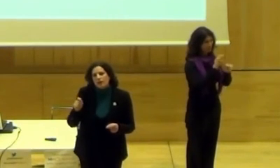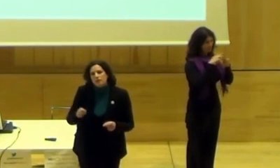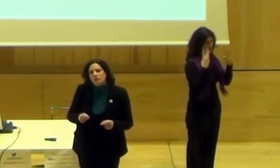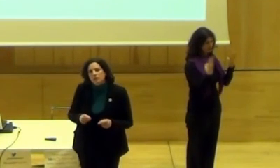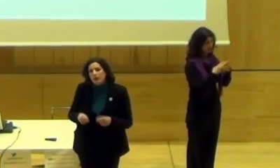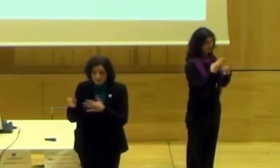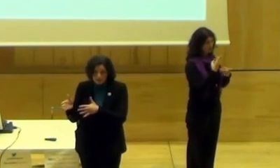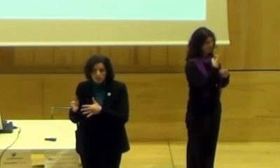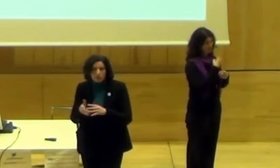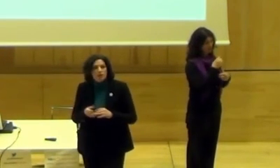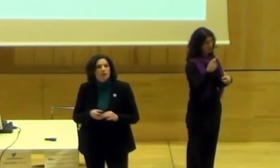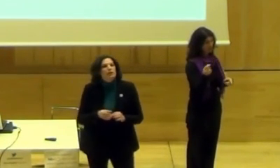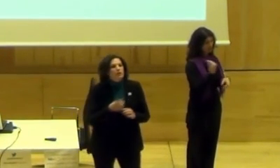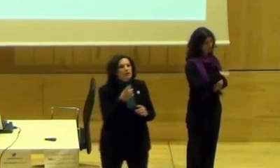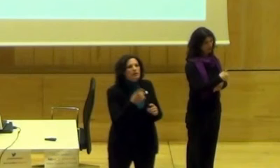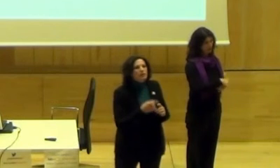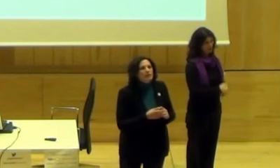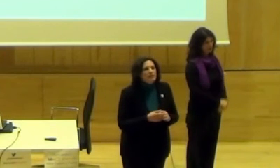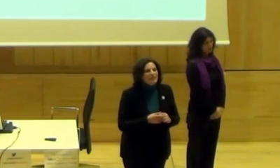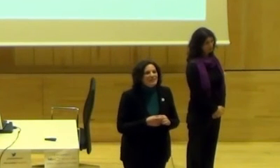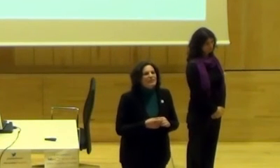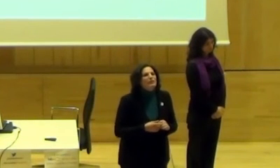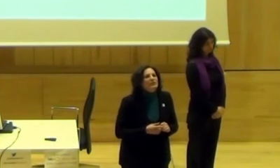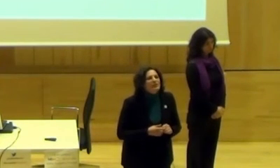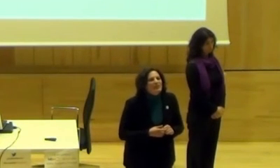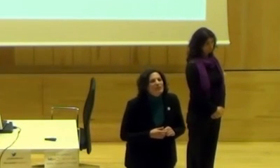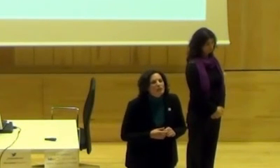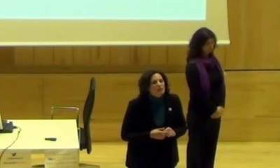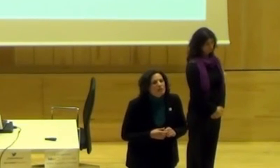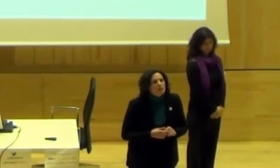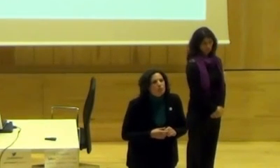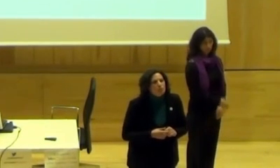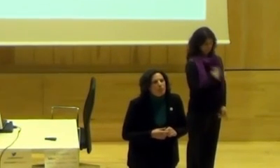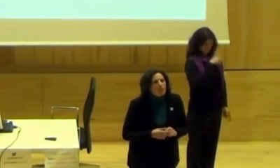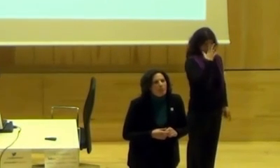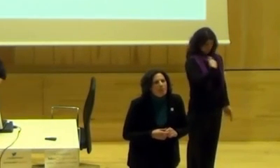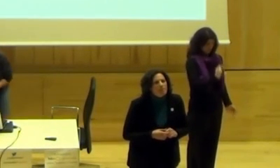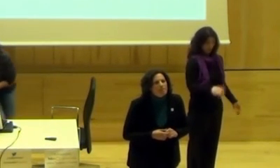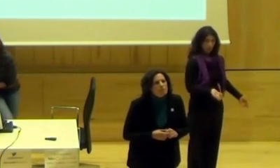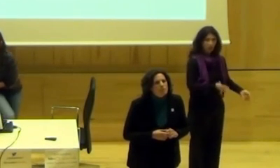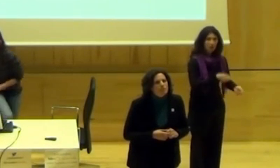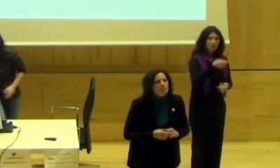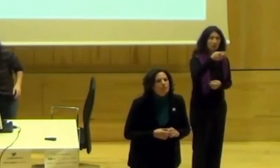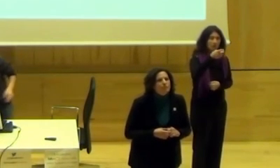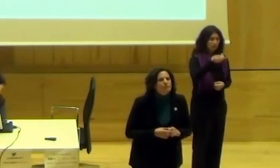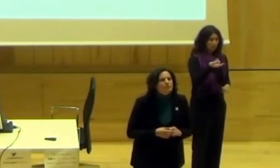mucho gusto. Gracias. Surahhh. Mi nombre, el